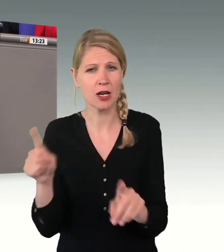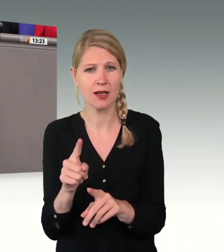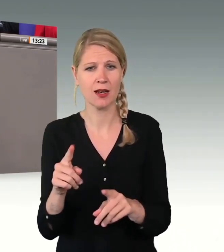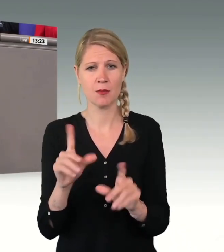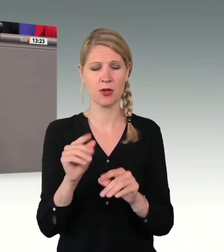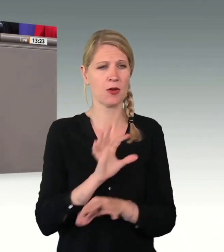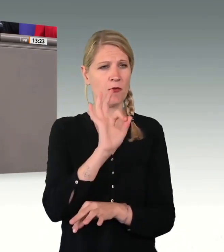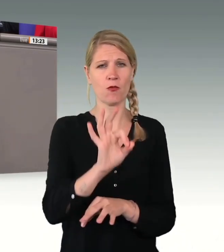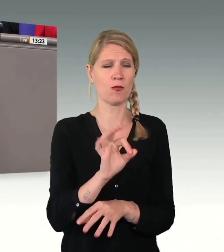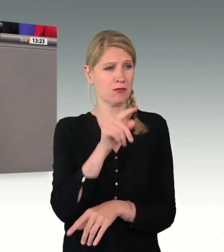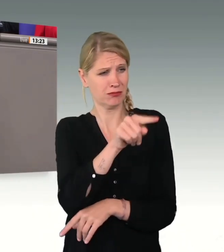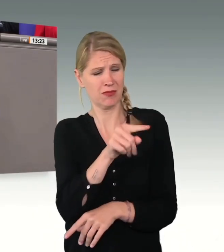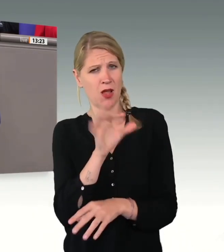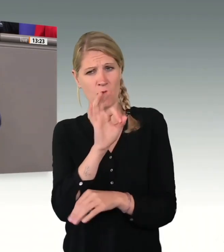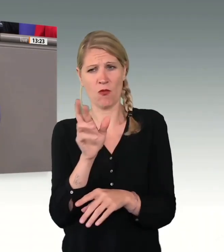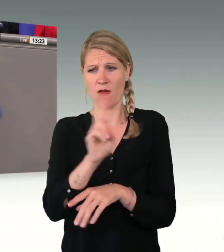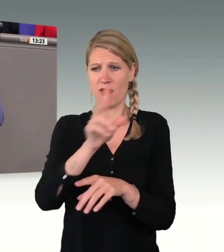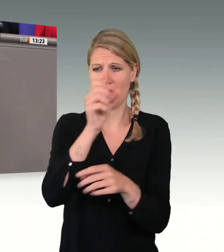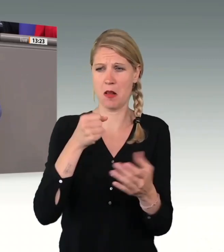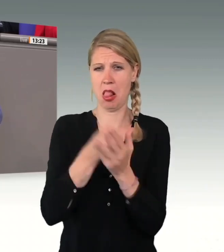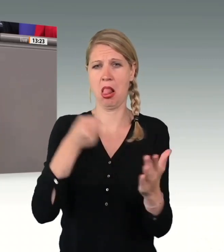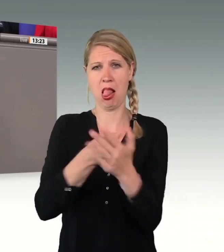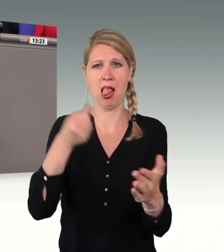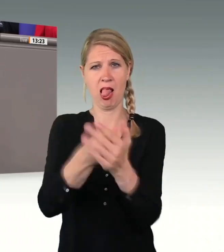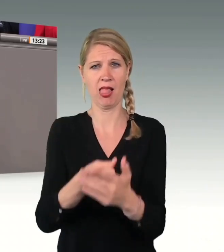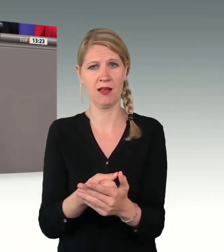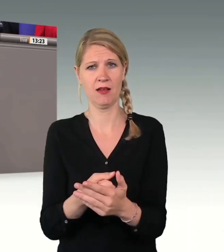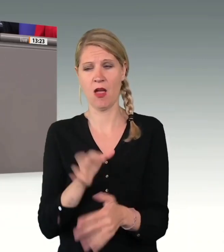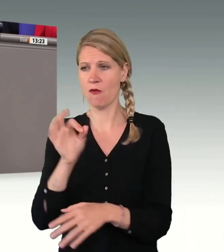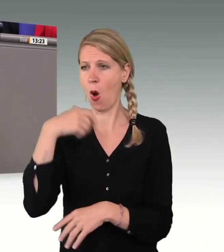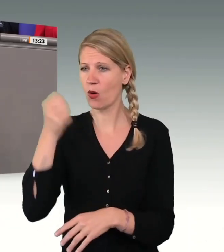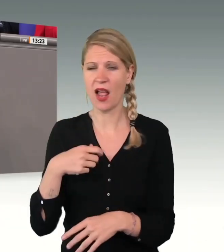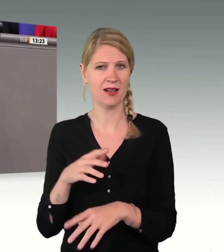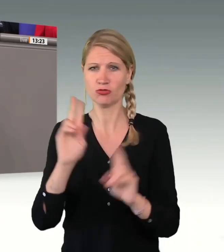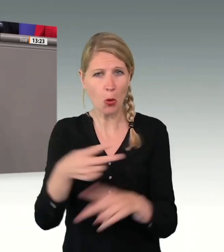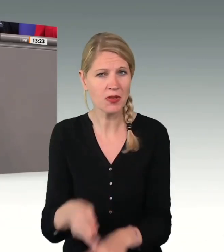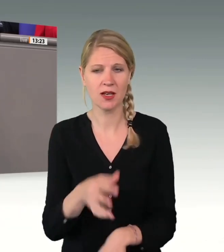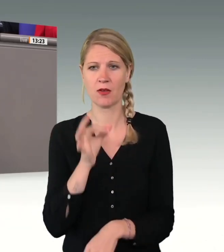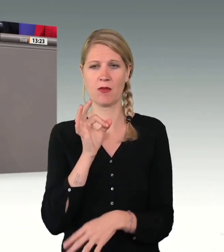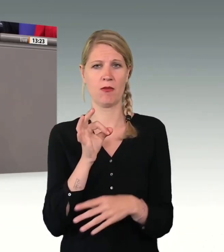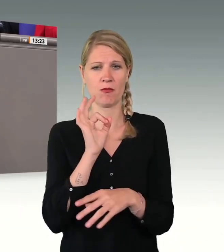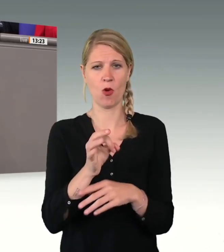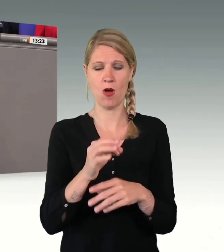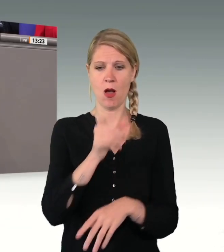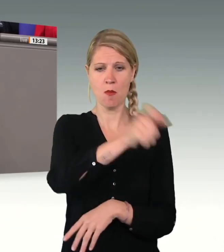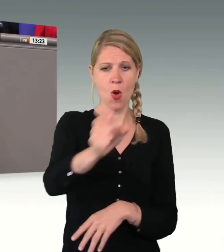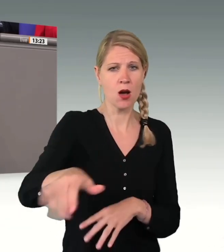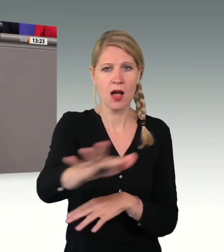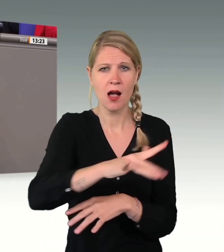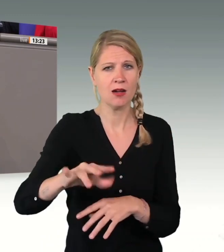noch für die Ukrainerinnen und Ukrainer, noch für die Syrerinnen und Syrer. Sie sind verdammt allein mit Ihren Forderungen. Darauf möchte ich Sie noch mal hinweisen.